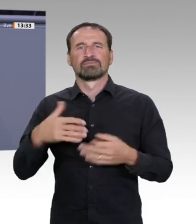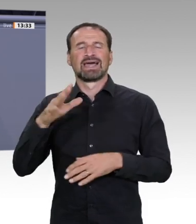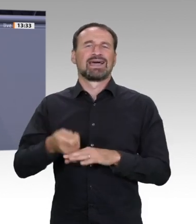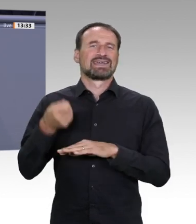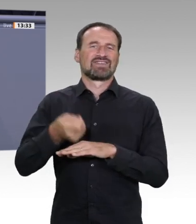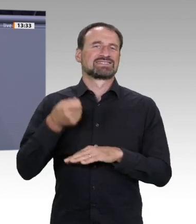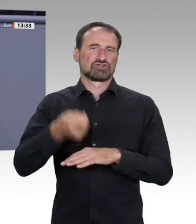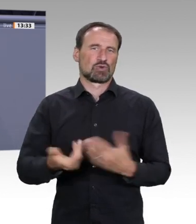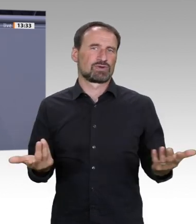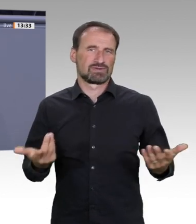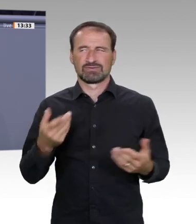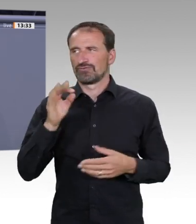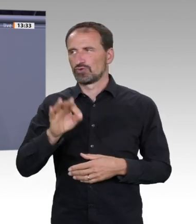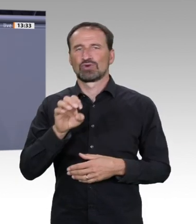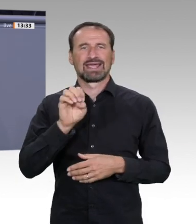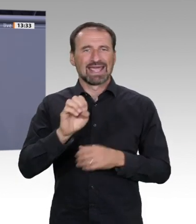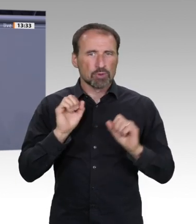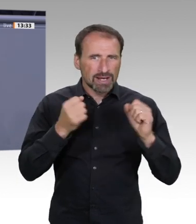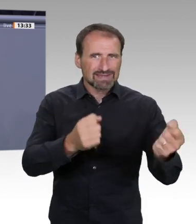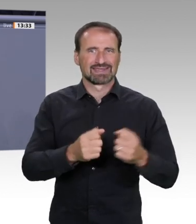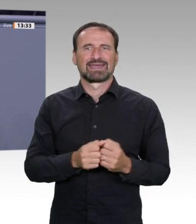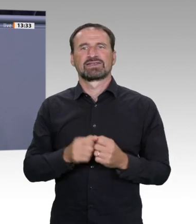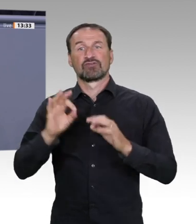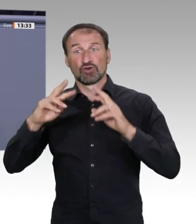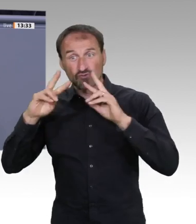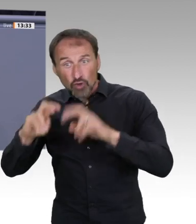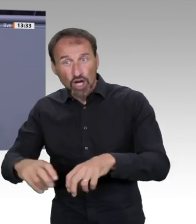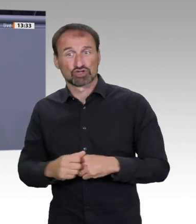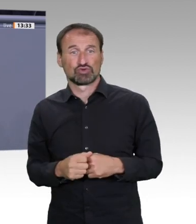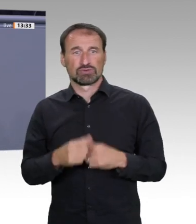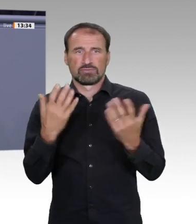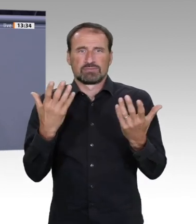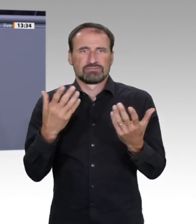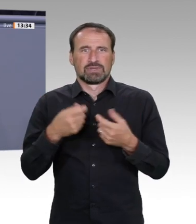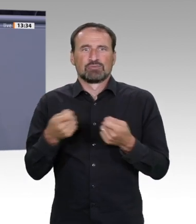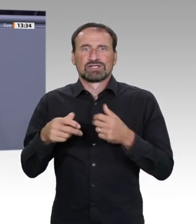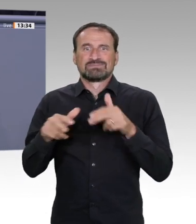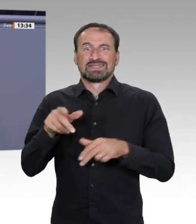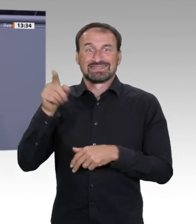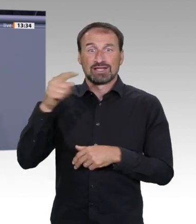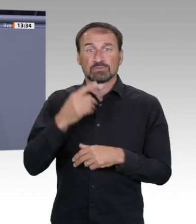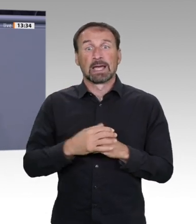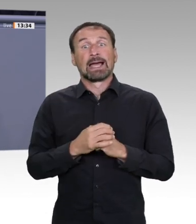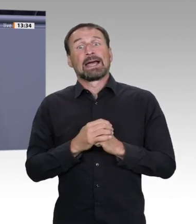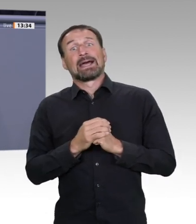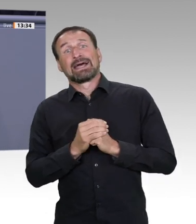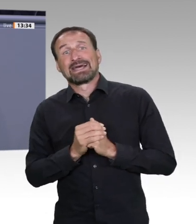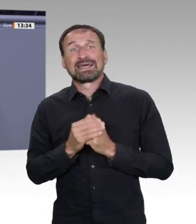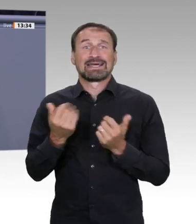wir nutzen müssen. Sie ist aber natürlich gleichzeitig auch Stromfresser. Es geht also darum, sie aktiv nachhaltig zu gestalten. Auch das schlagen wir